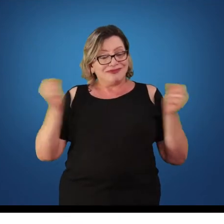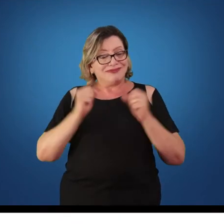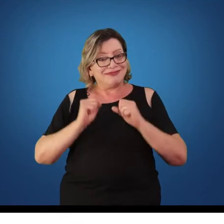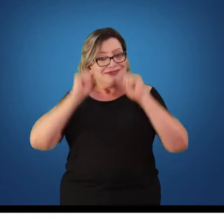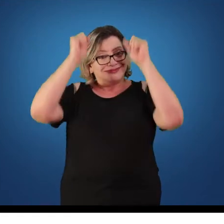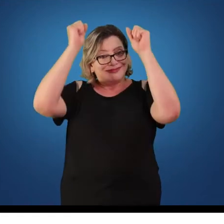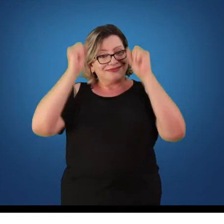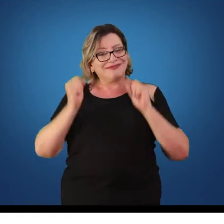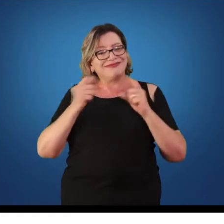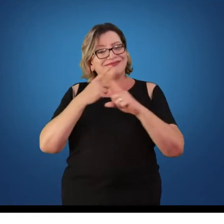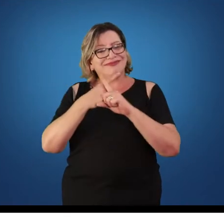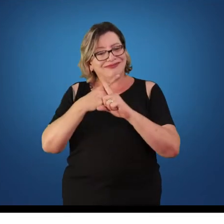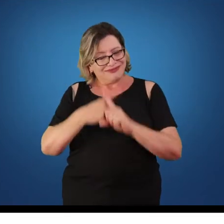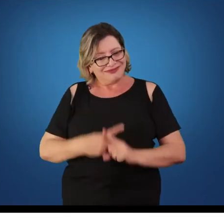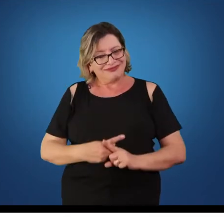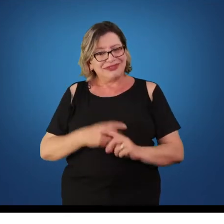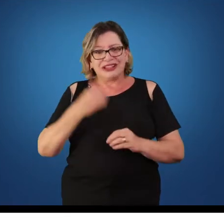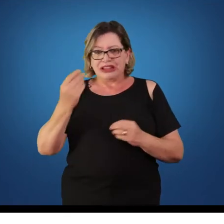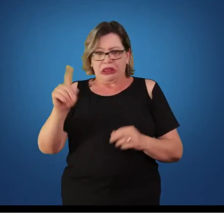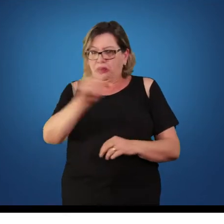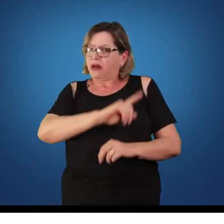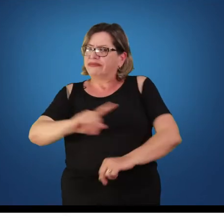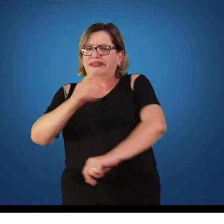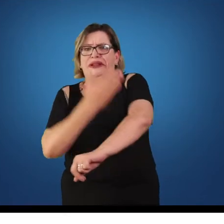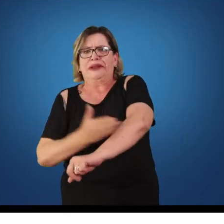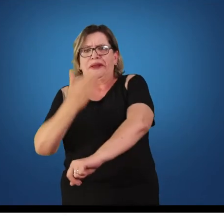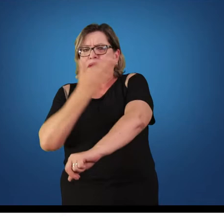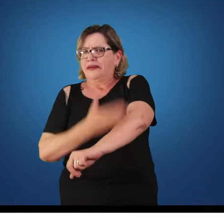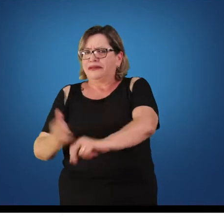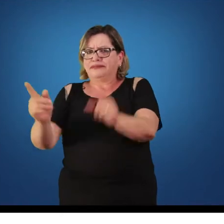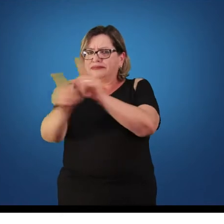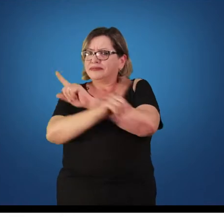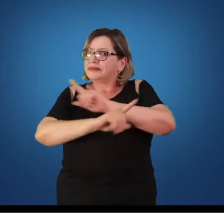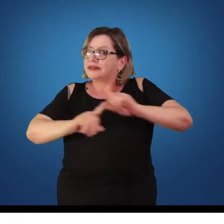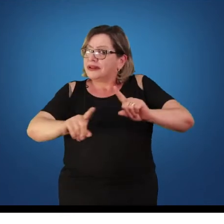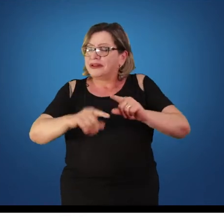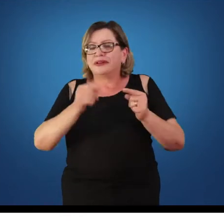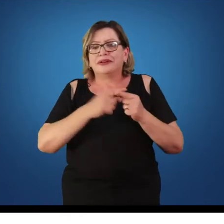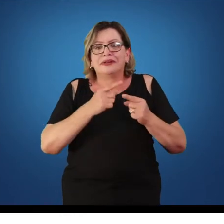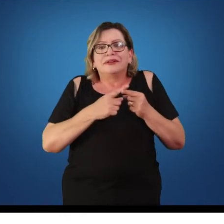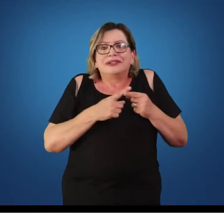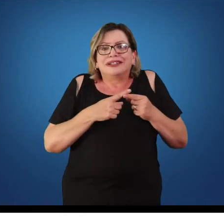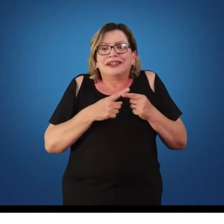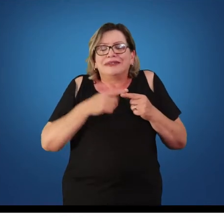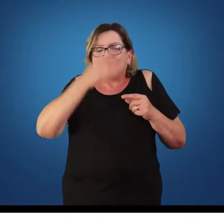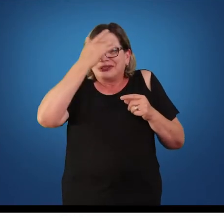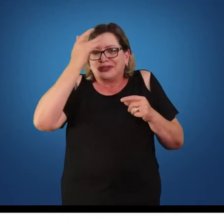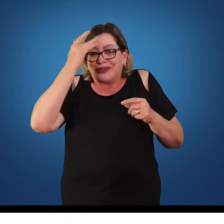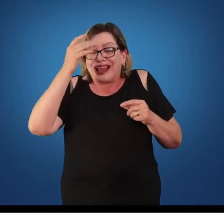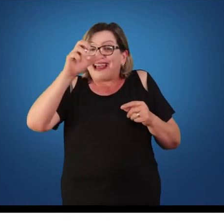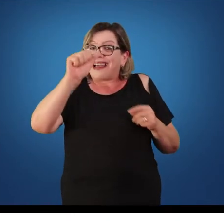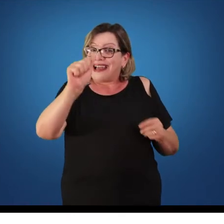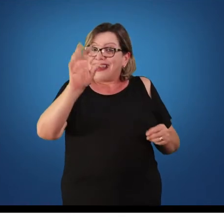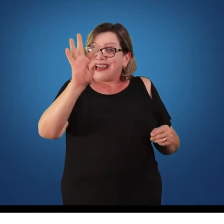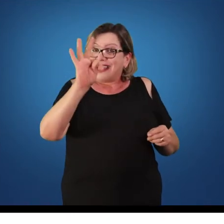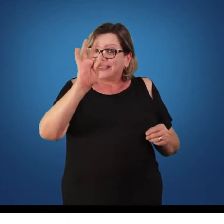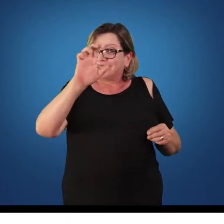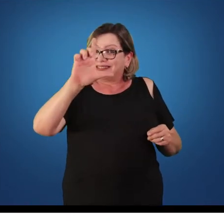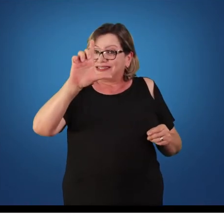Obviamente que a gente não vai fazer um treinamento, até porque um atleta dessas ginásticas, ele passa por várias horas de treinamento para chegar